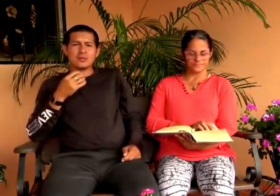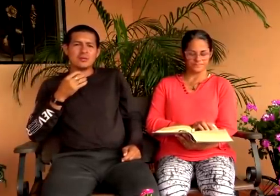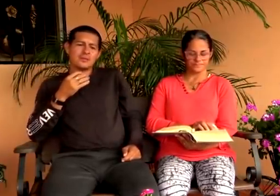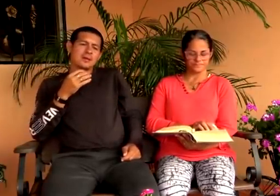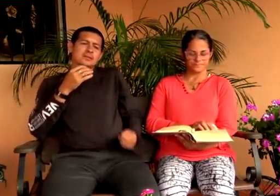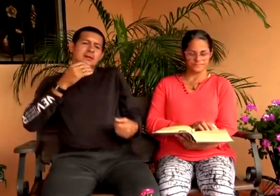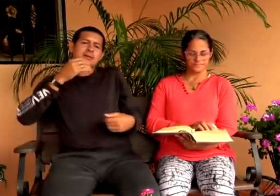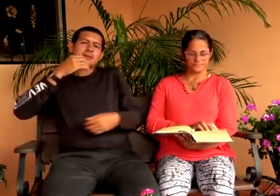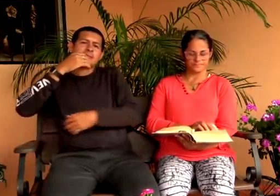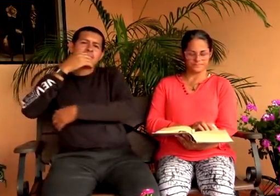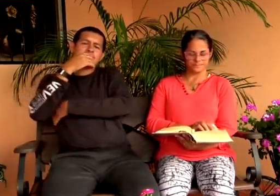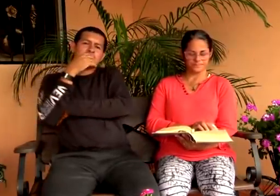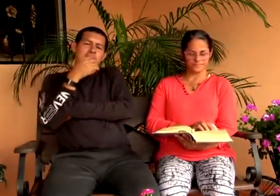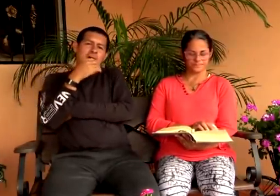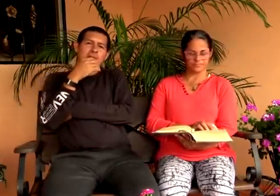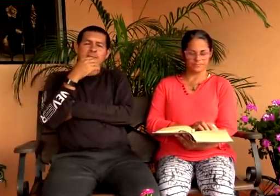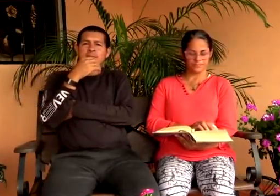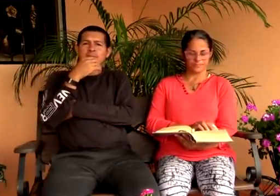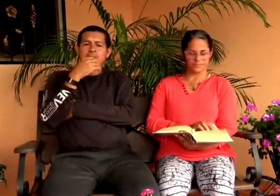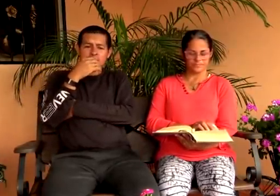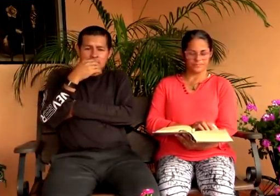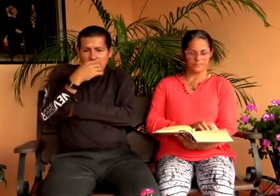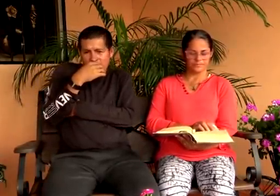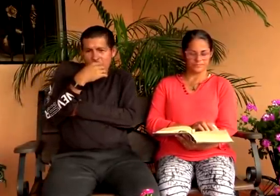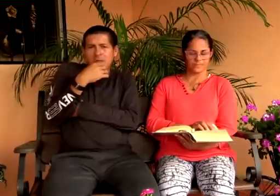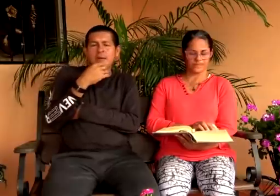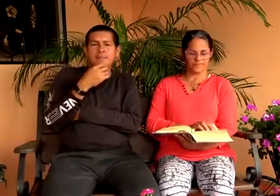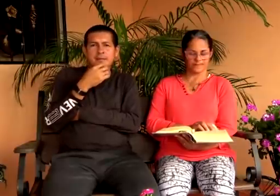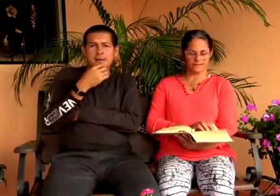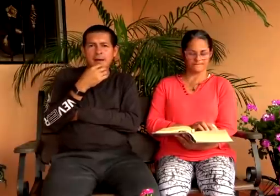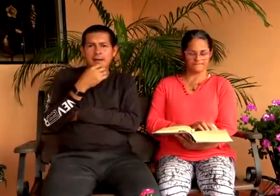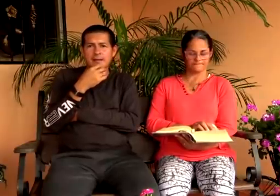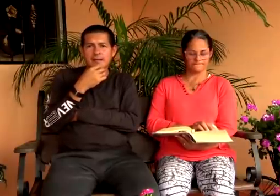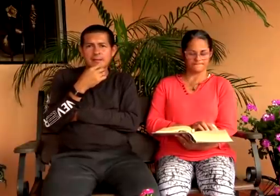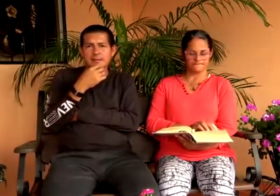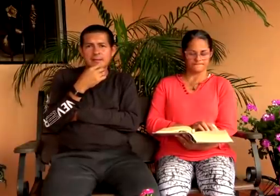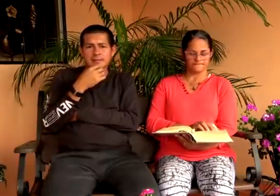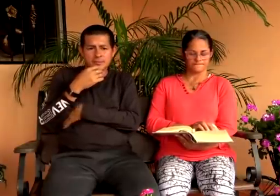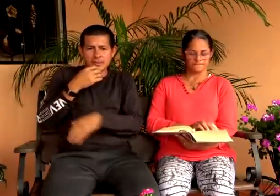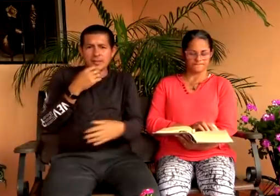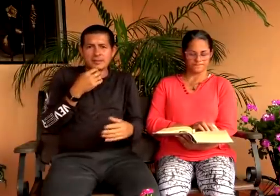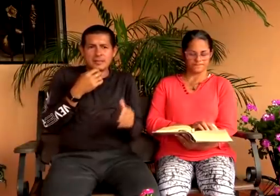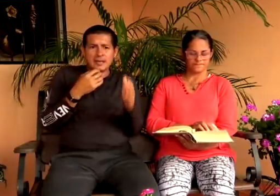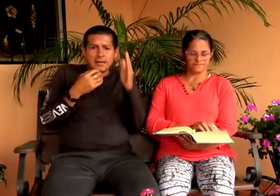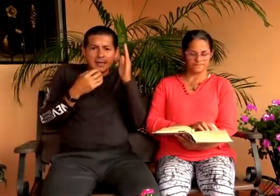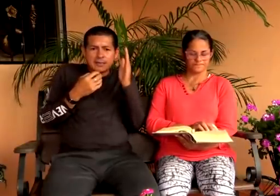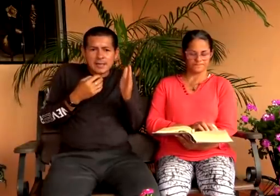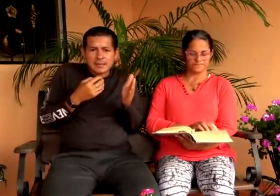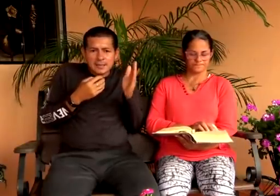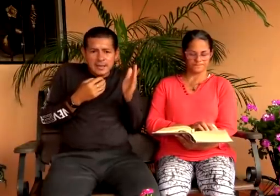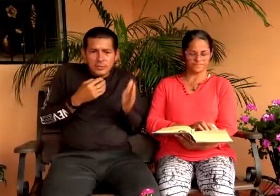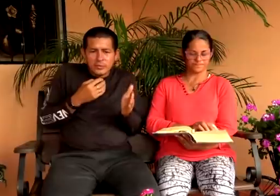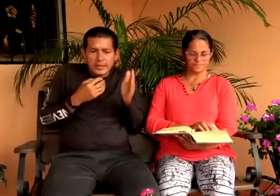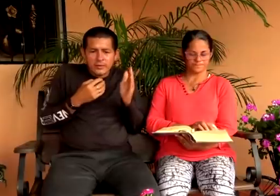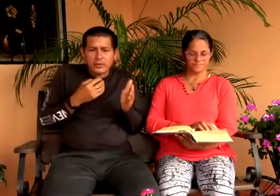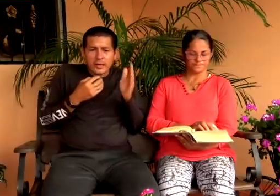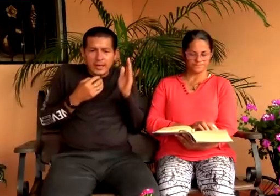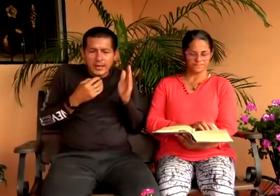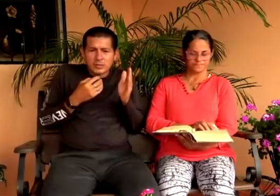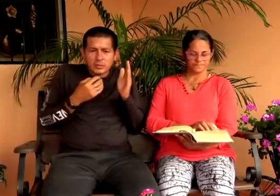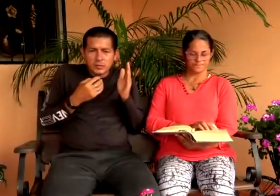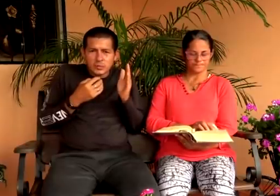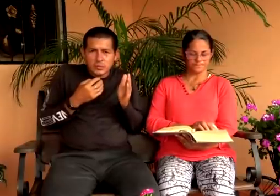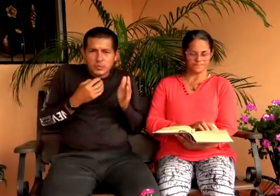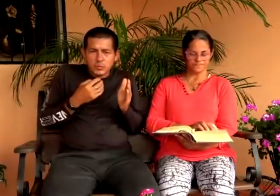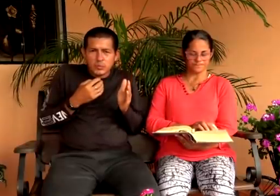los católicos bien chévere con brazos cruzados oye ya es hora de despertar es hora de decirle estás en un error